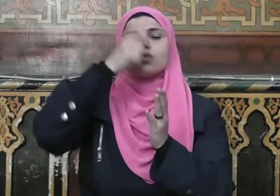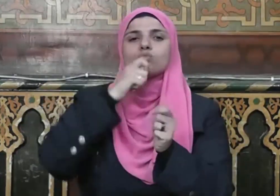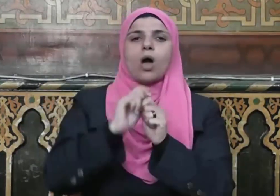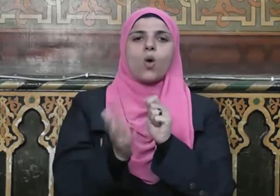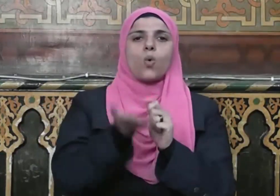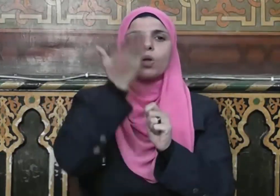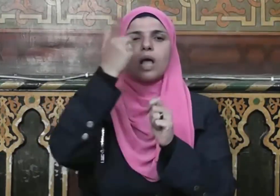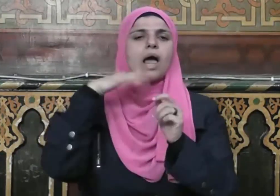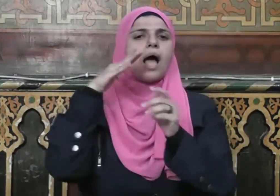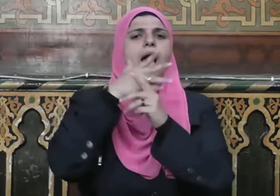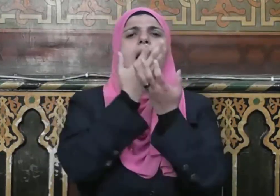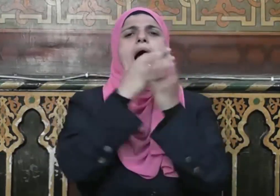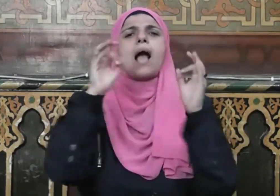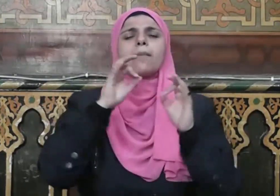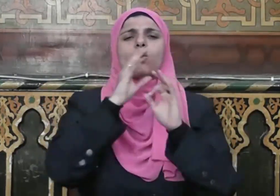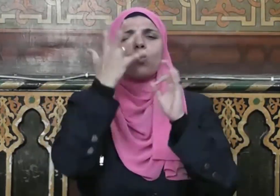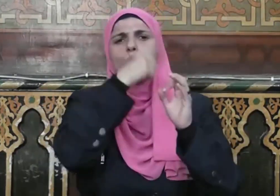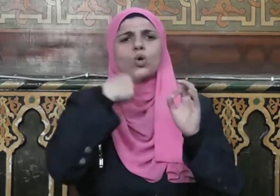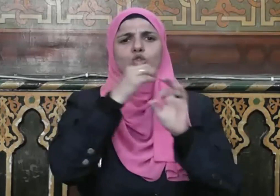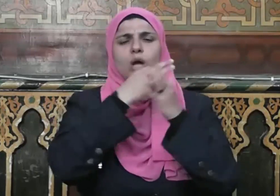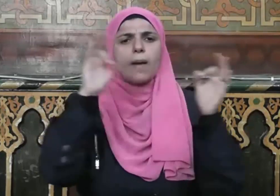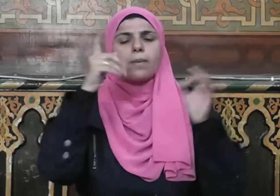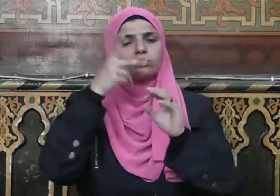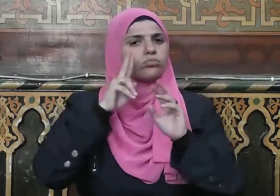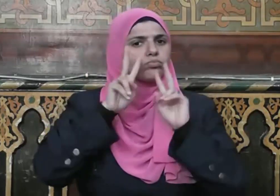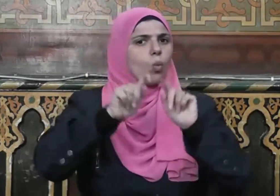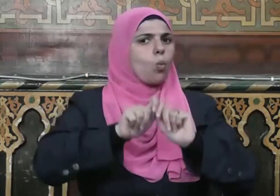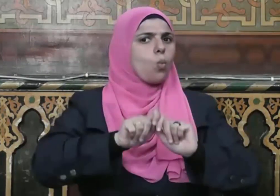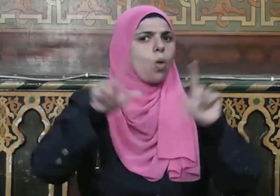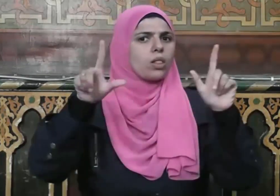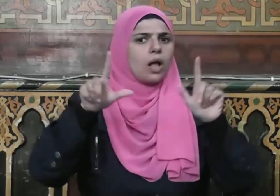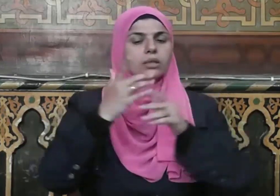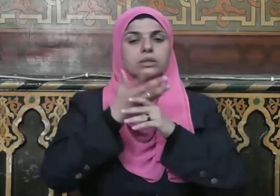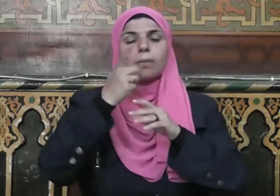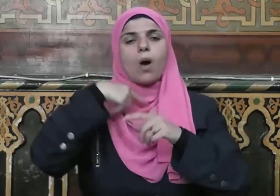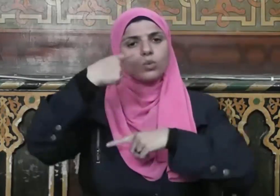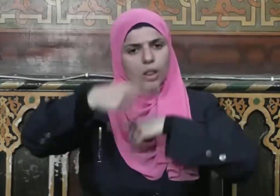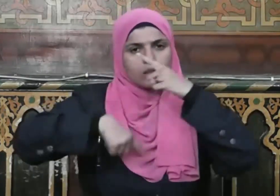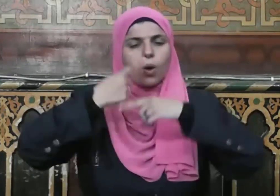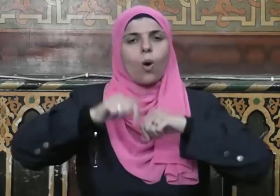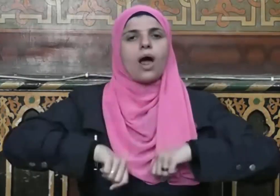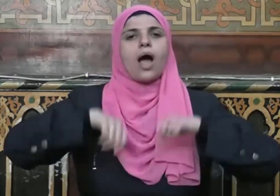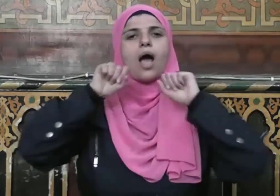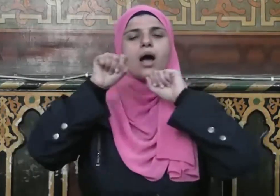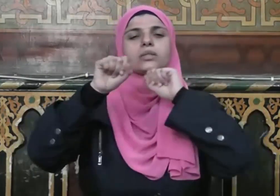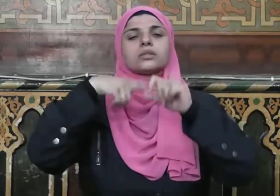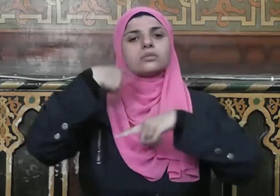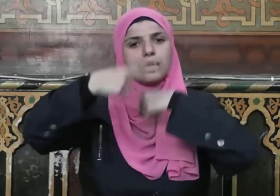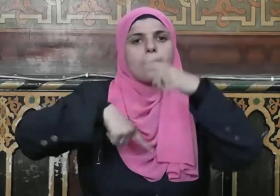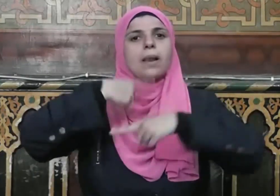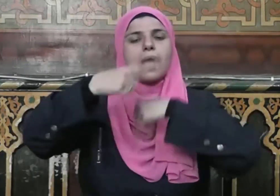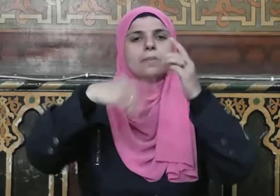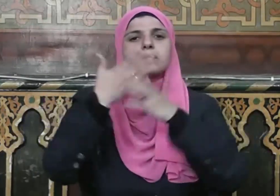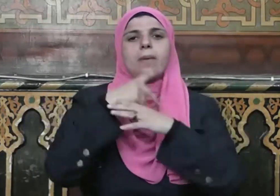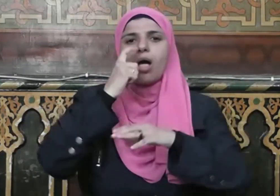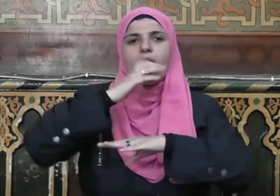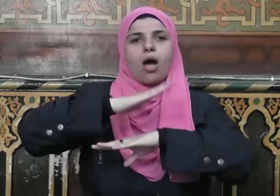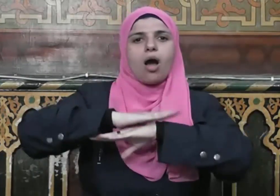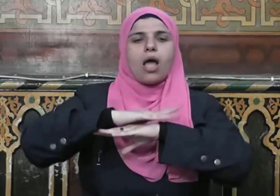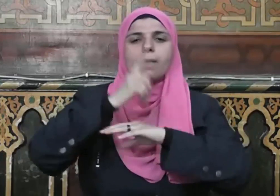ربه عز وجل على أكمل وجه وأتم صورة وظل طوال حياته يرسخ للقيم